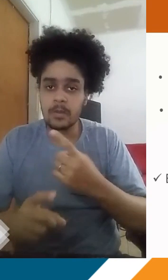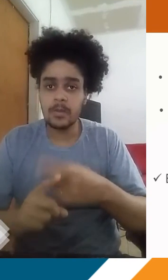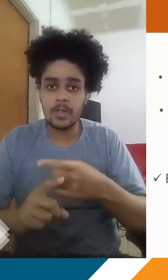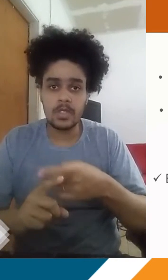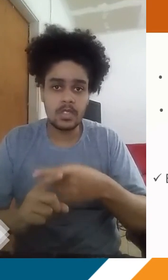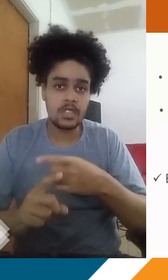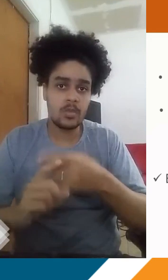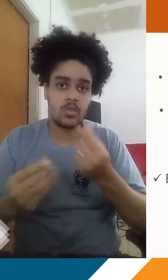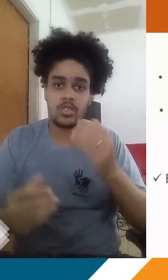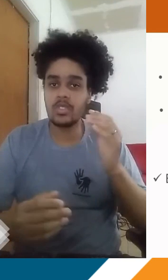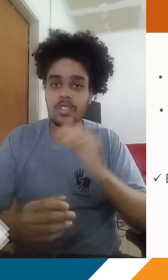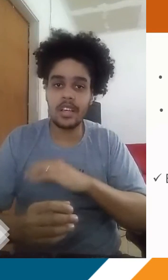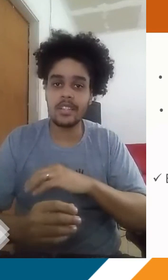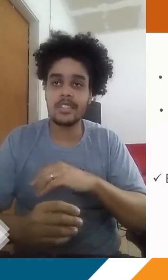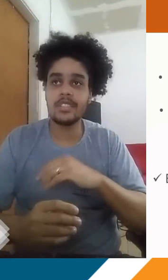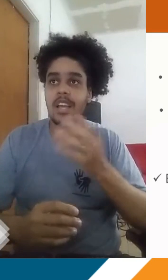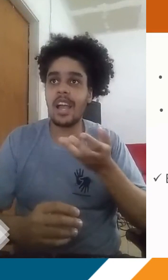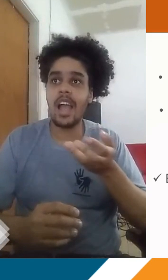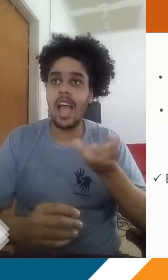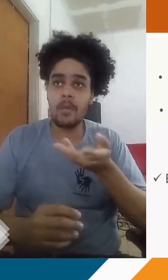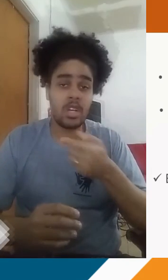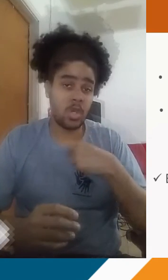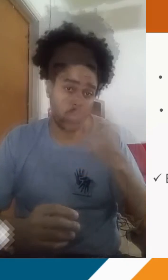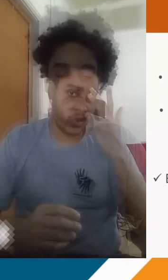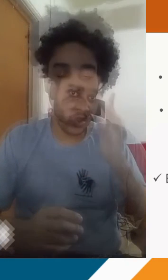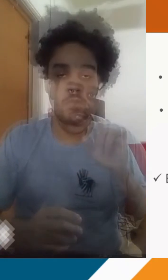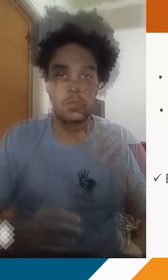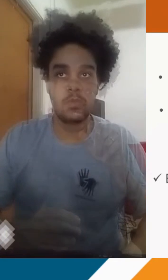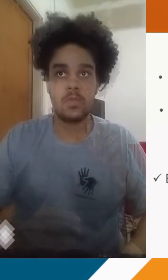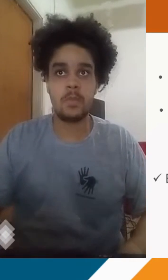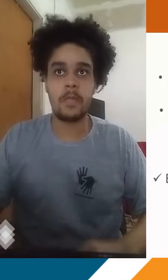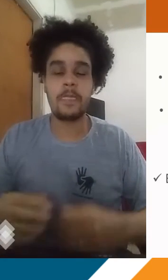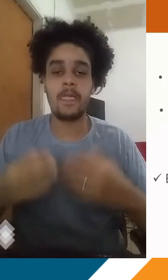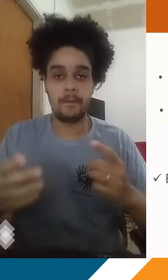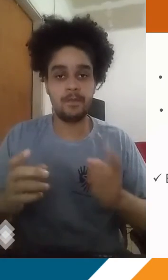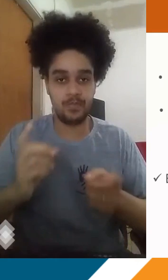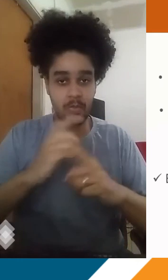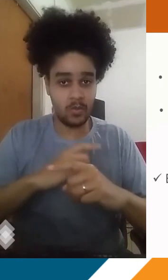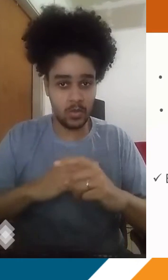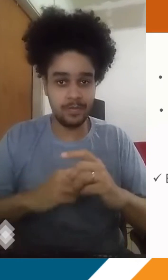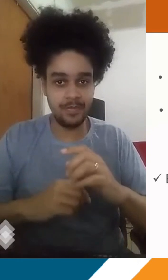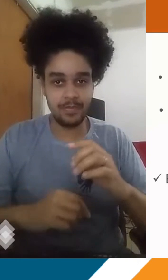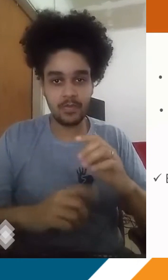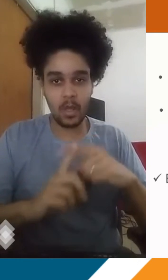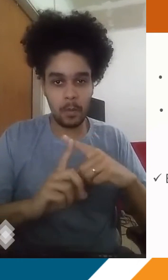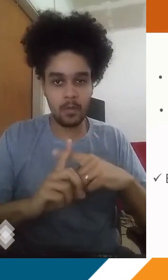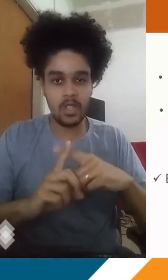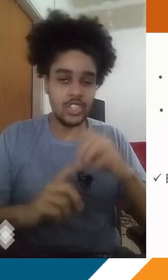esfriando muito rápido. A gente tem passado por isso, não sei quando que vocês vão assistir essa videoaula, mas a gente tem passado exatamente por isso,